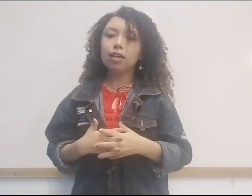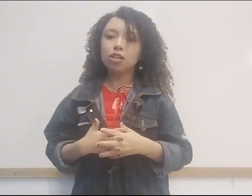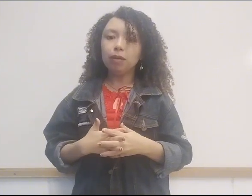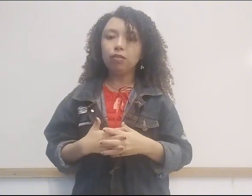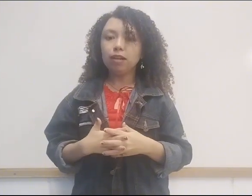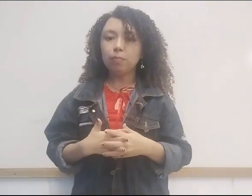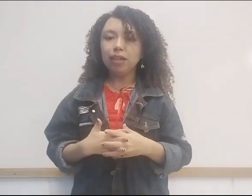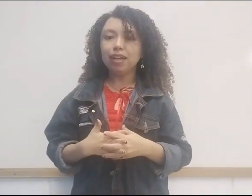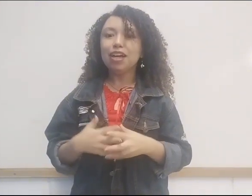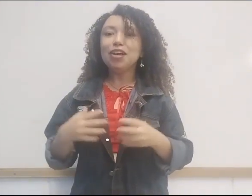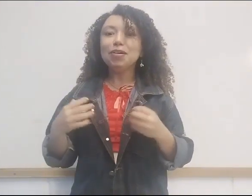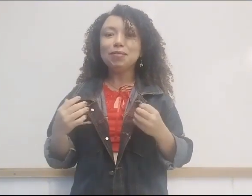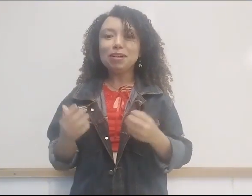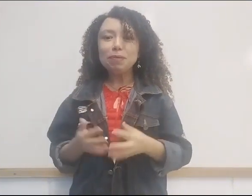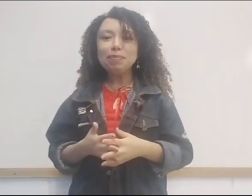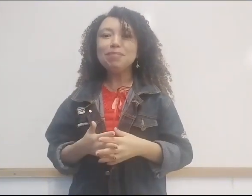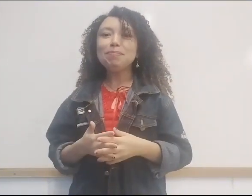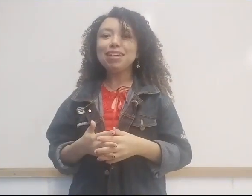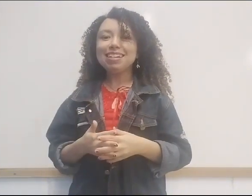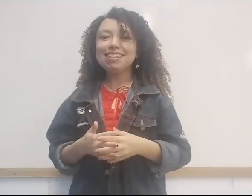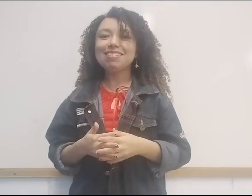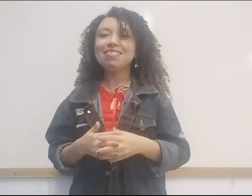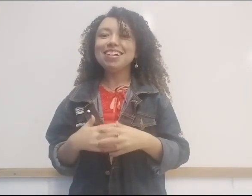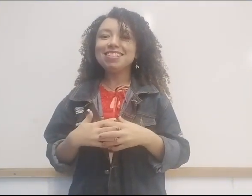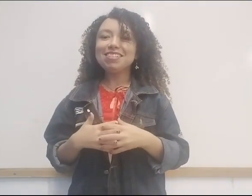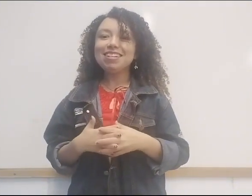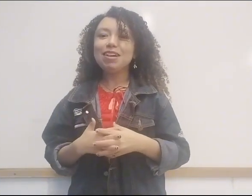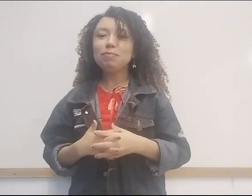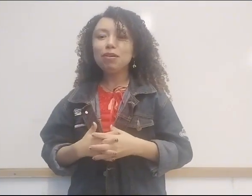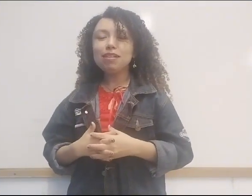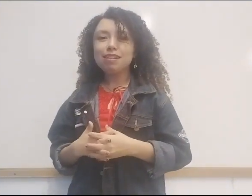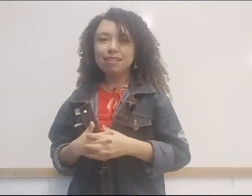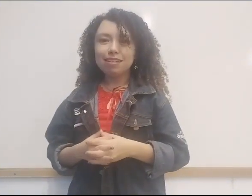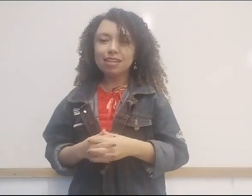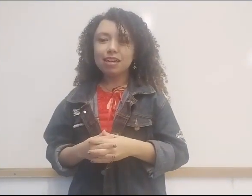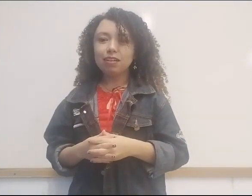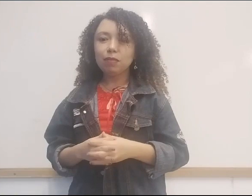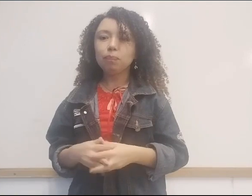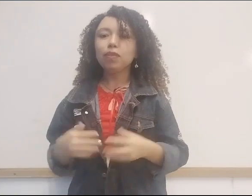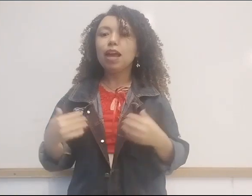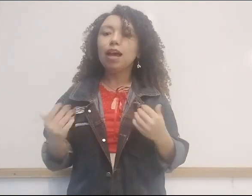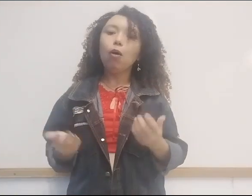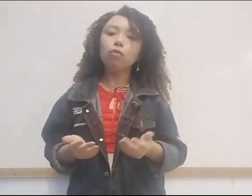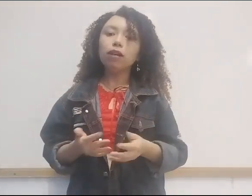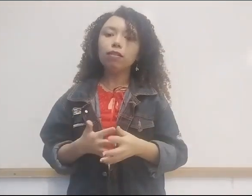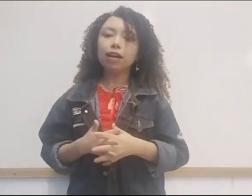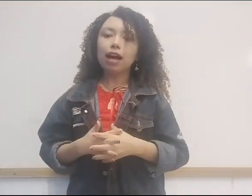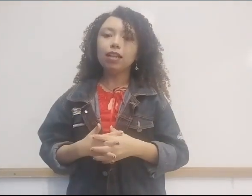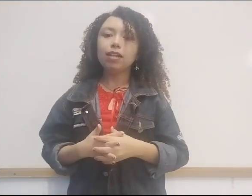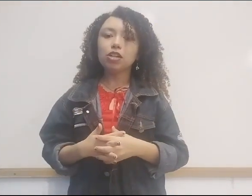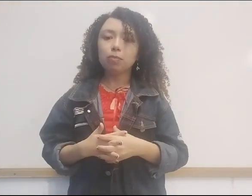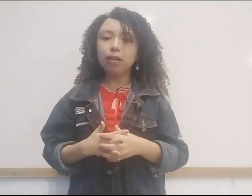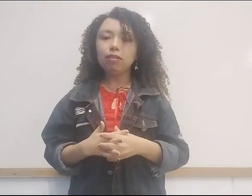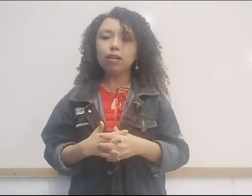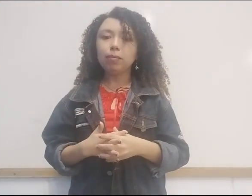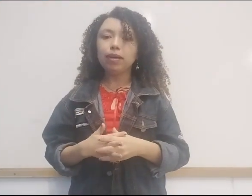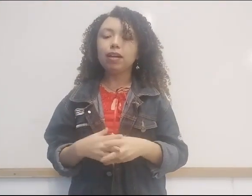de achamento da família, cuja primeira publicação só se deu em 1817. Ao contrário da carta de achamento de caminha,